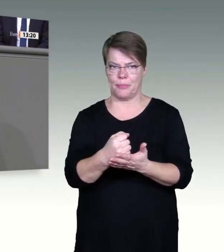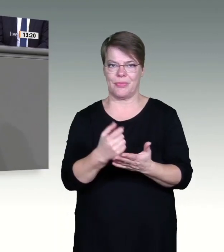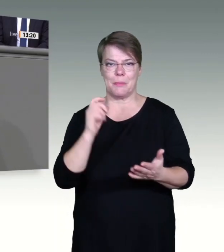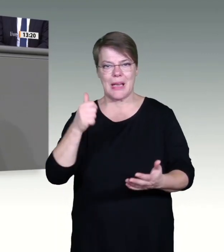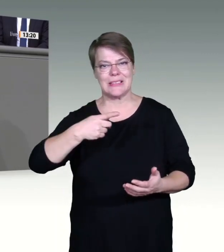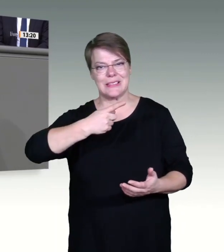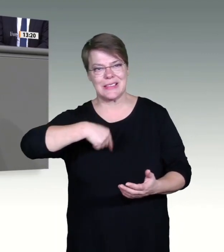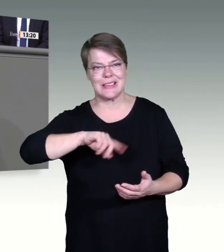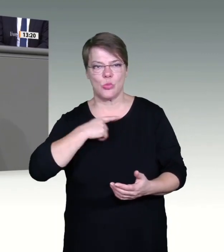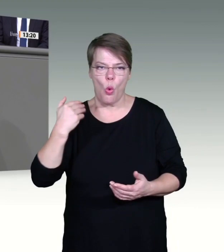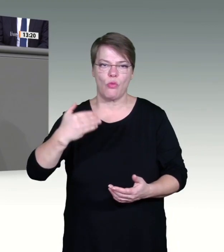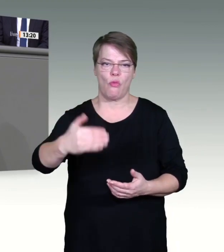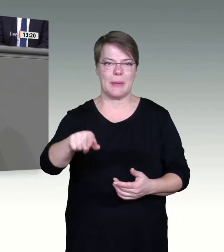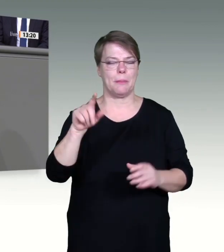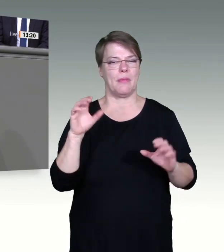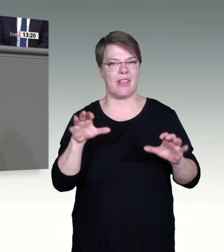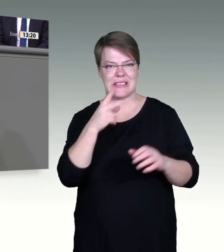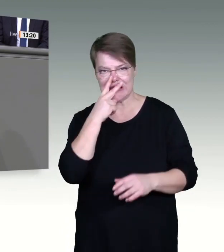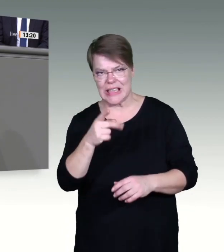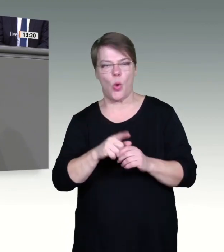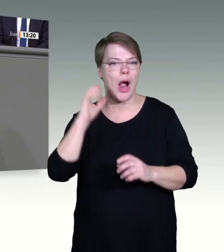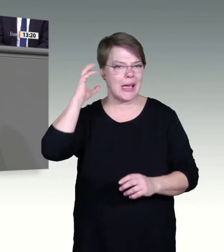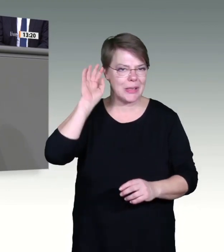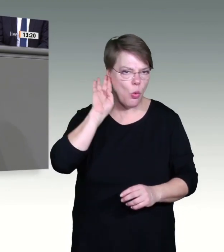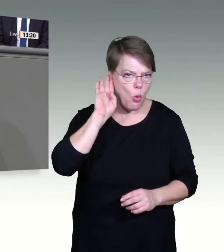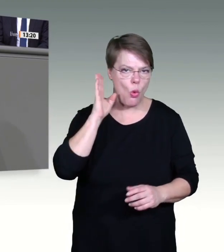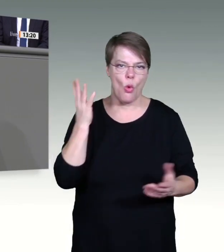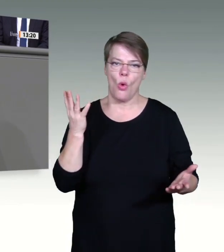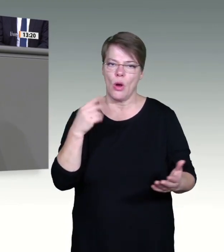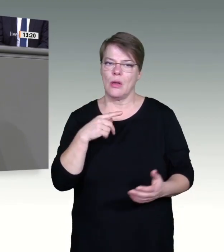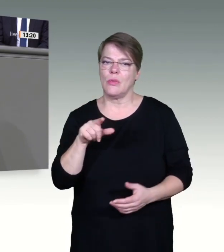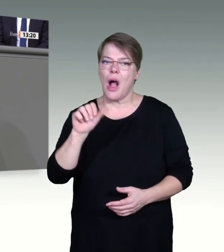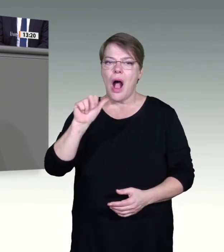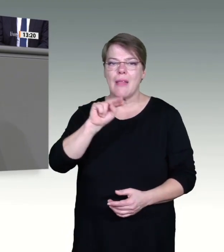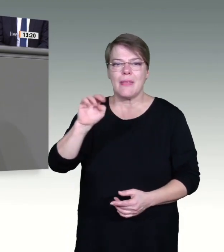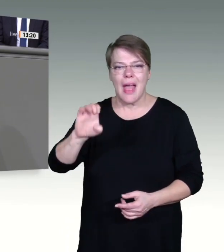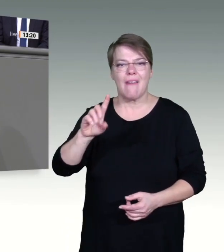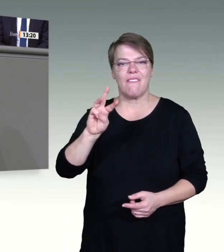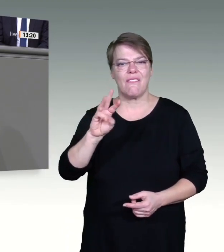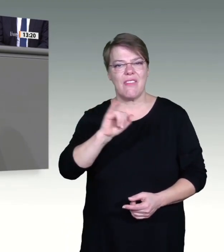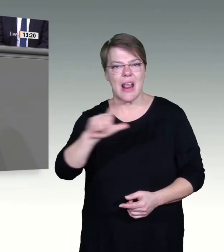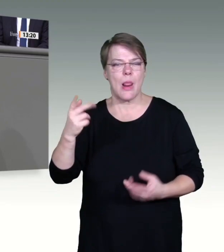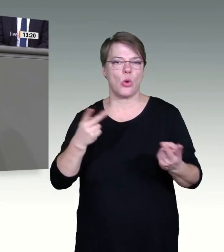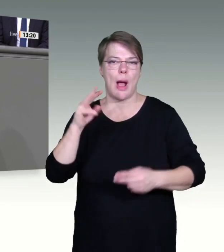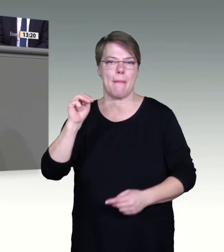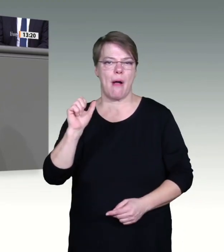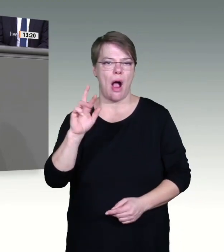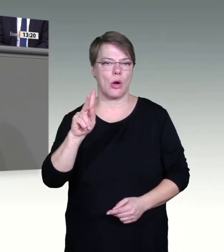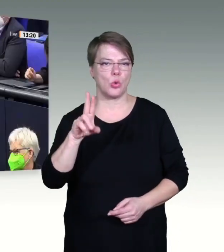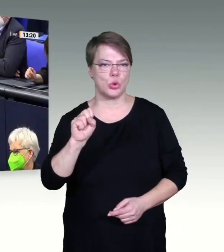immer die beliebteste Zielscheibe, wenn auch nicht immer die richtige war. Vielen Dank an ihn, was er in der Pandemie geleistet hat.